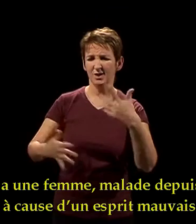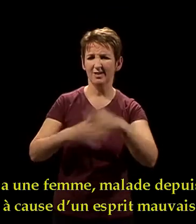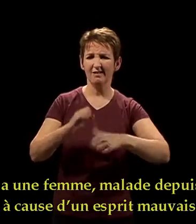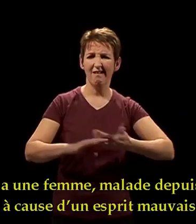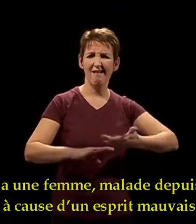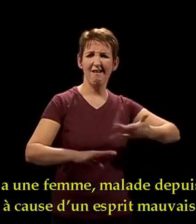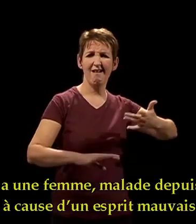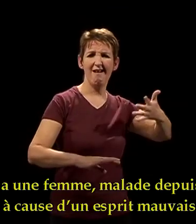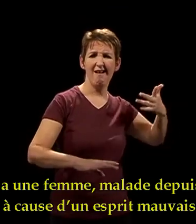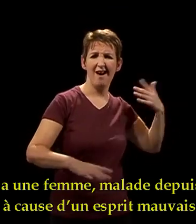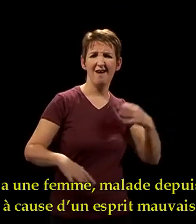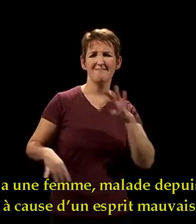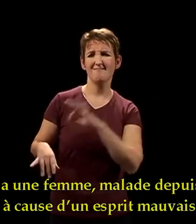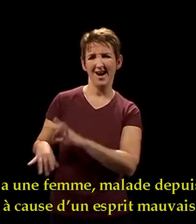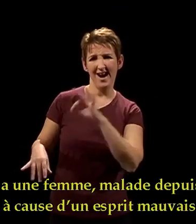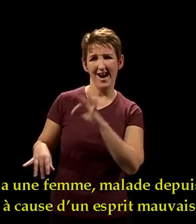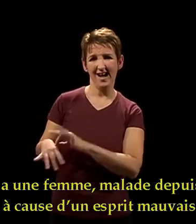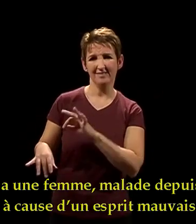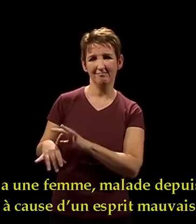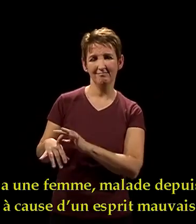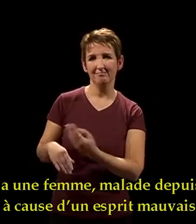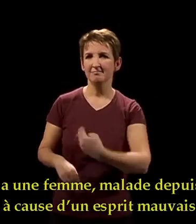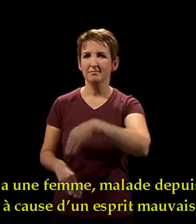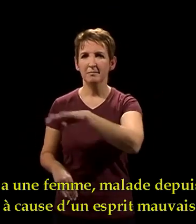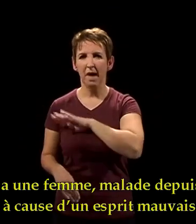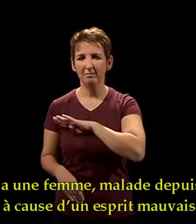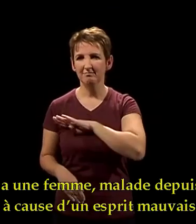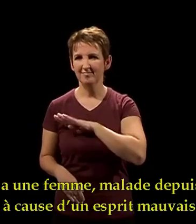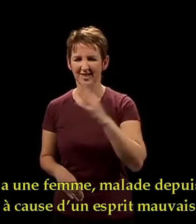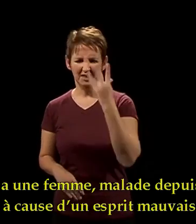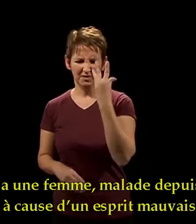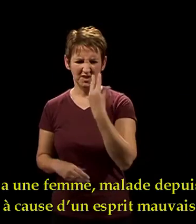femme, malade depuis dix-huit ans, à cause d'un esprit mauvais.